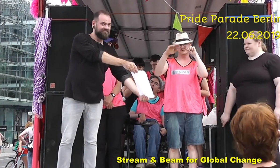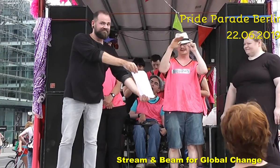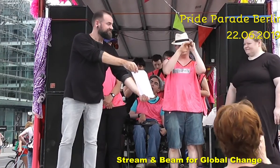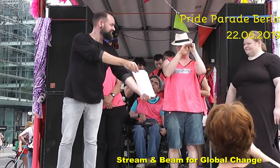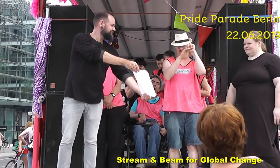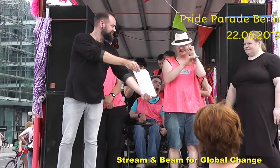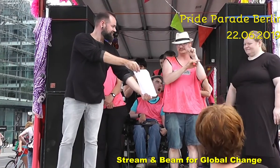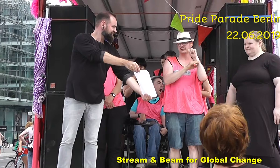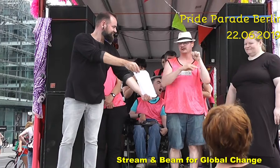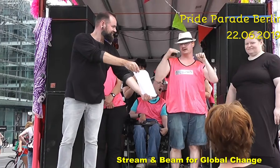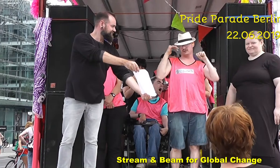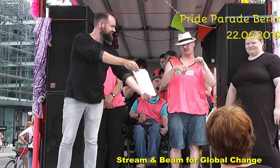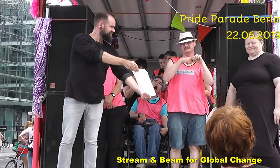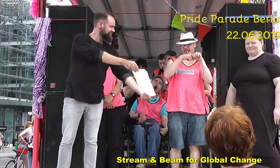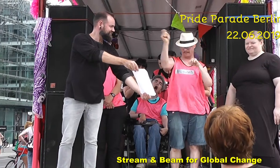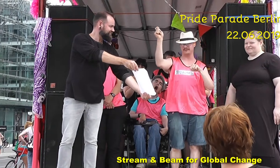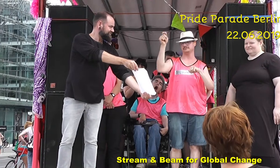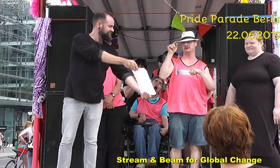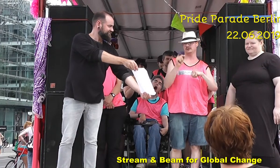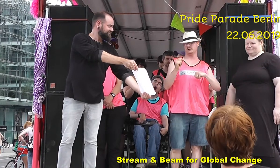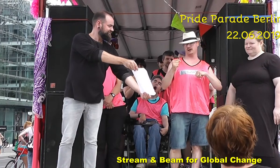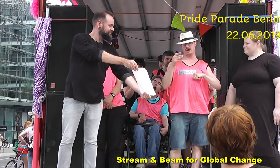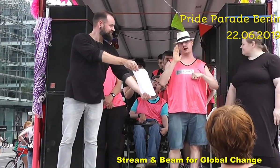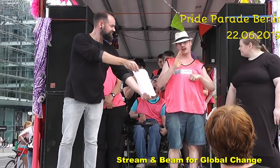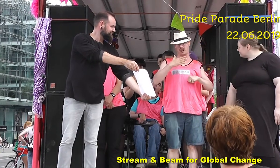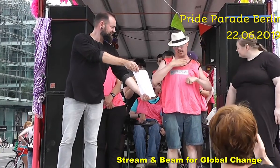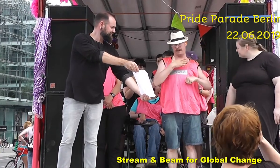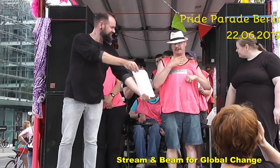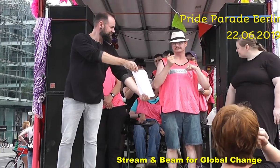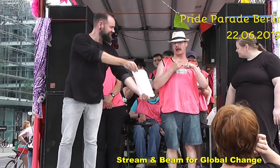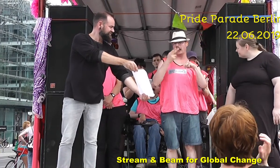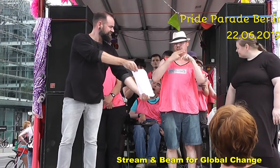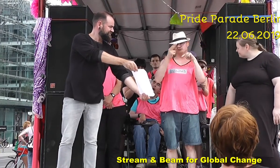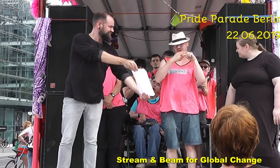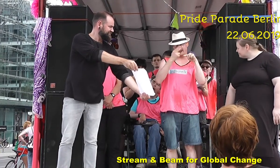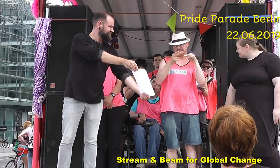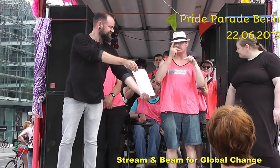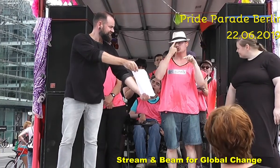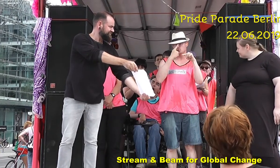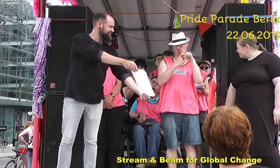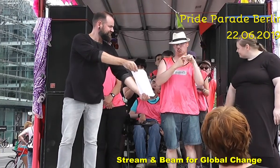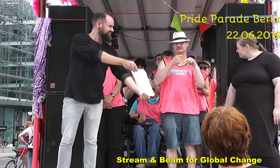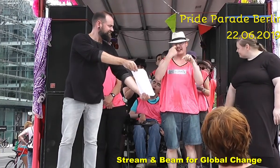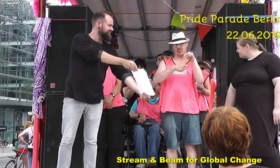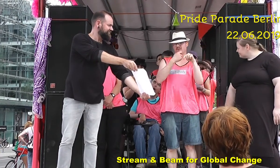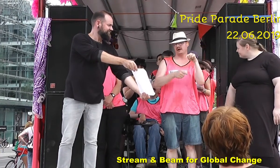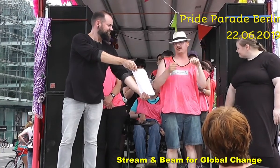Normen, das sind Vorstellungen, die die Gesellschaft darüber hat,